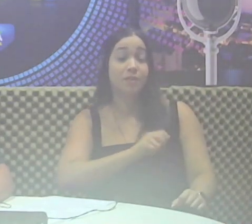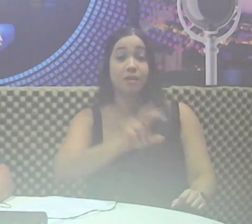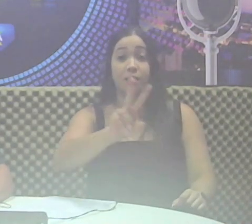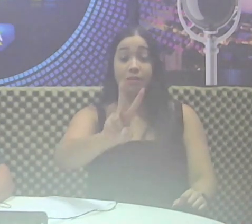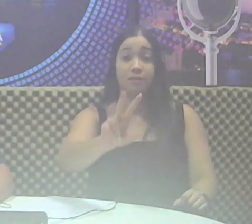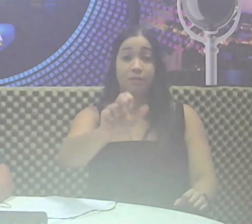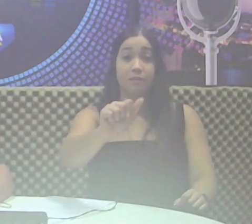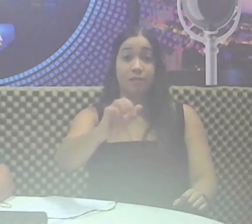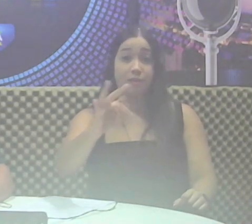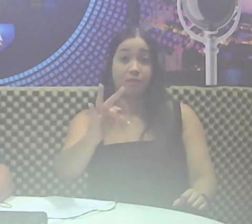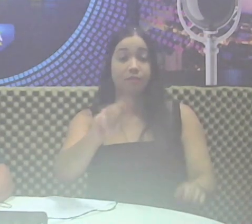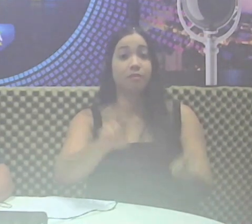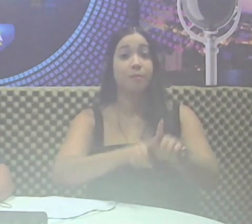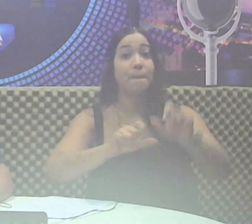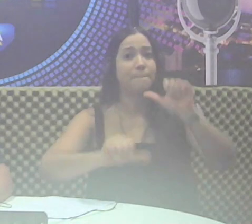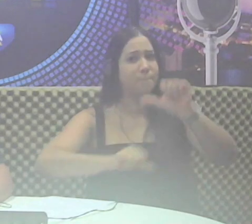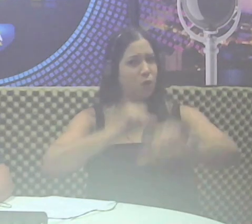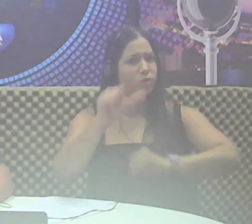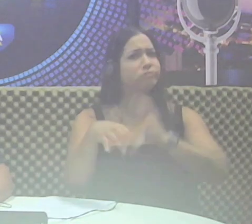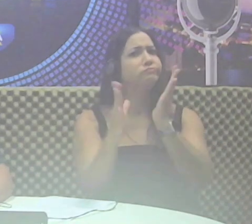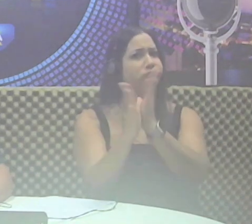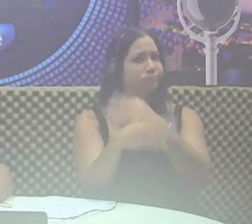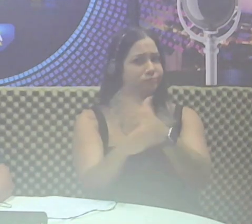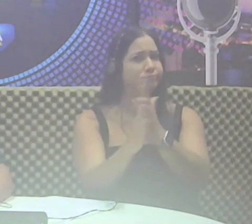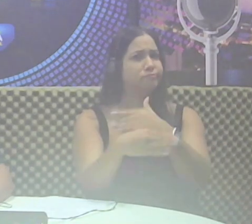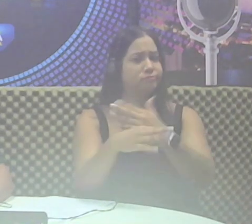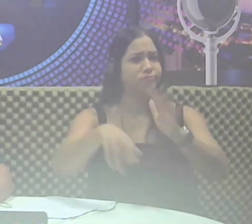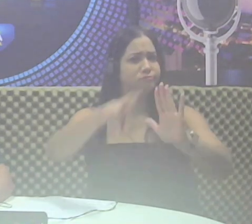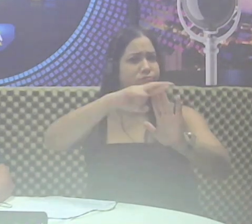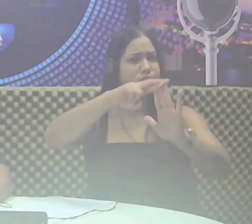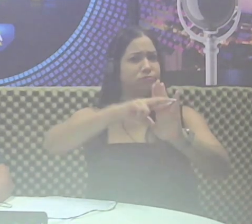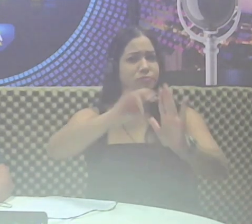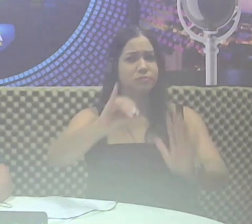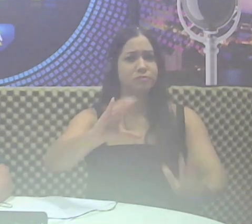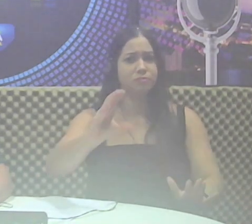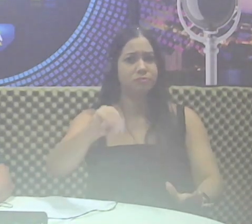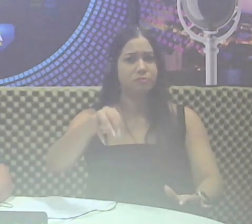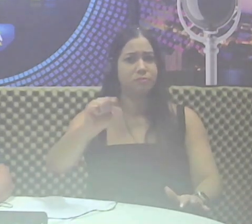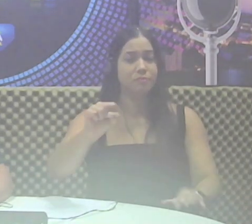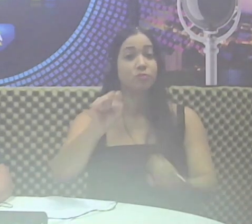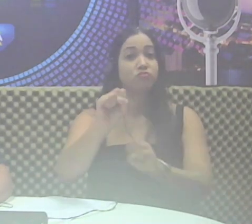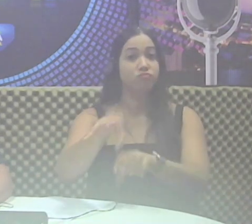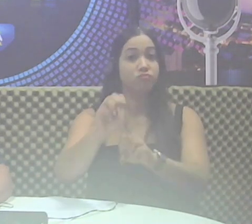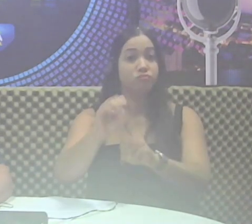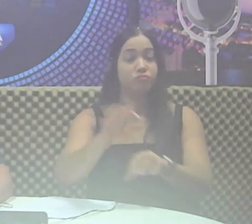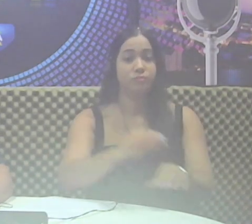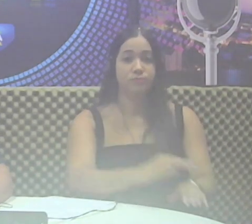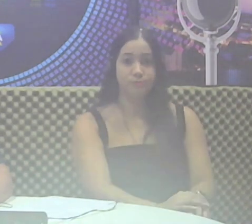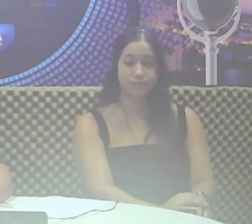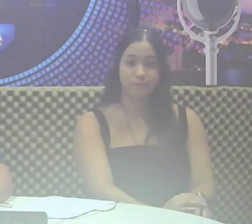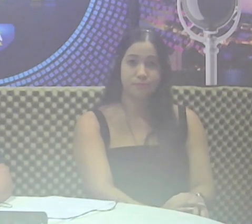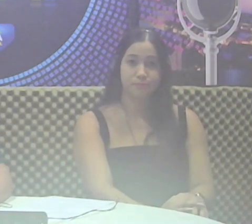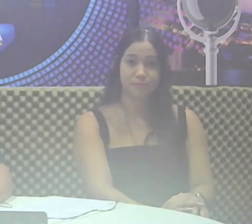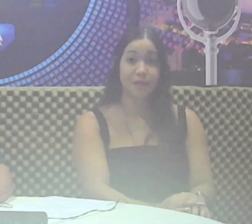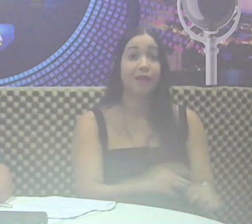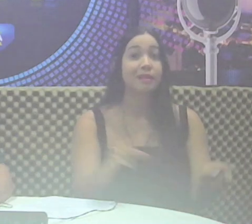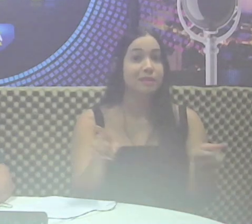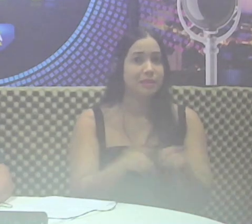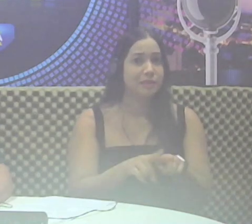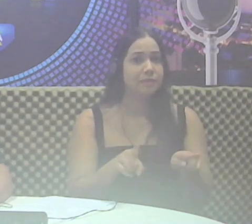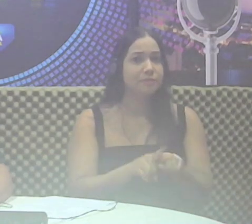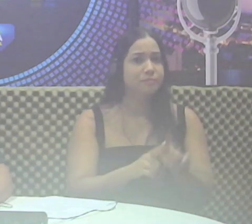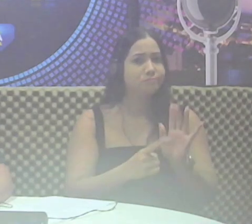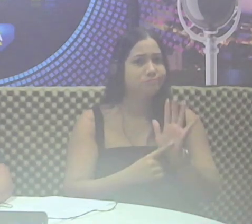e da mudança inadequada das regras do ICMS da educação. Houve ainda demandas